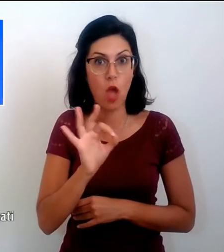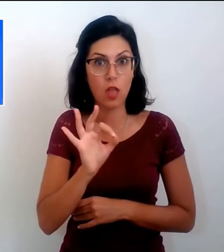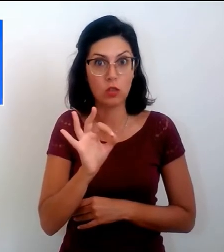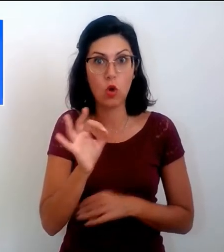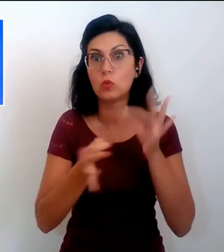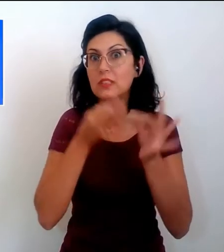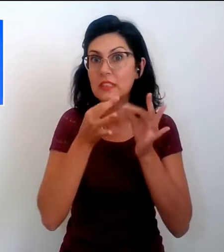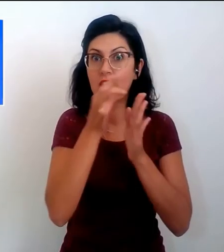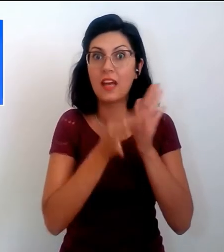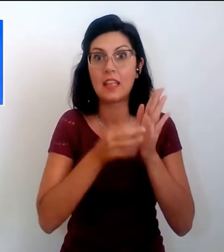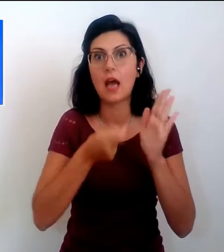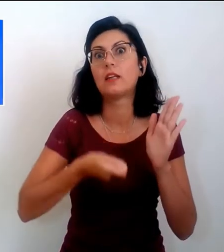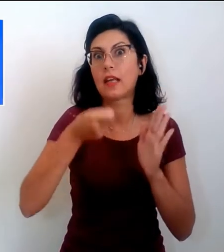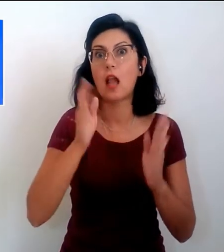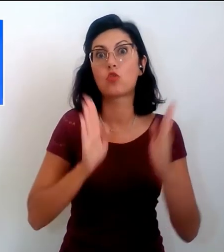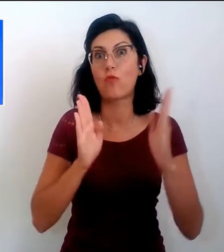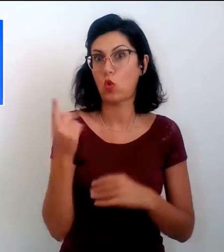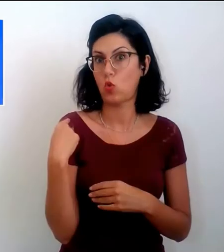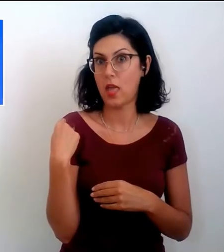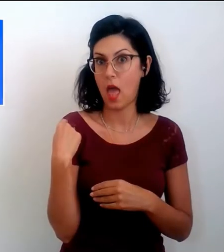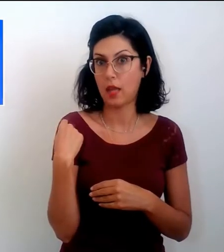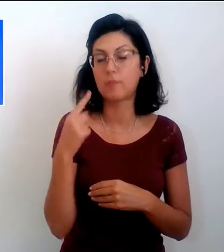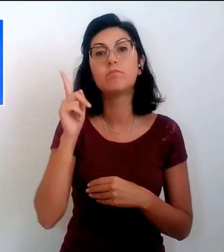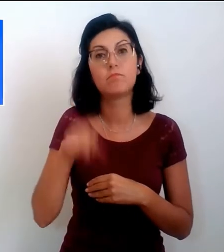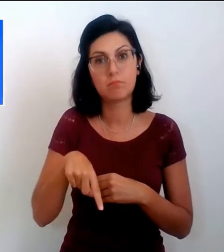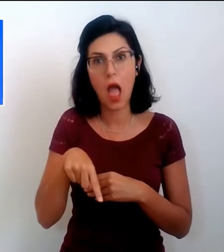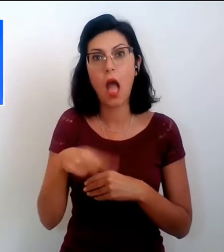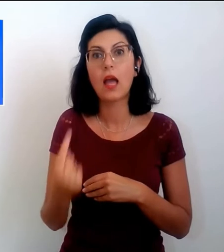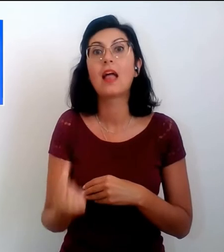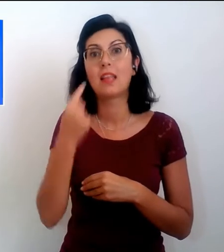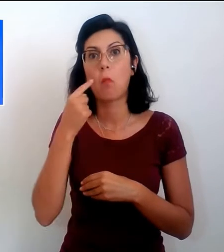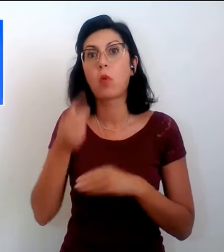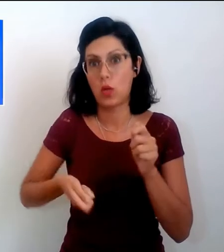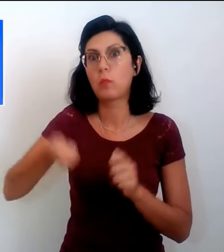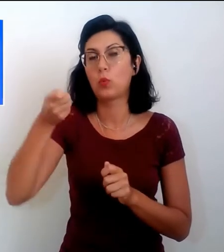in rialzo rispetto a ieri, ma anche con più esami fatti.